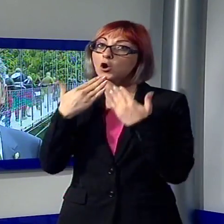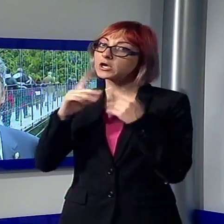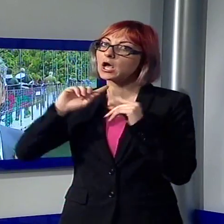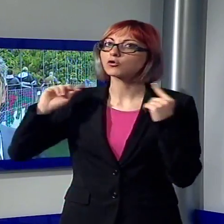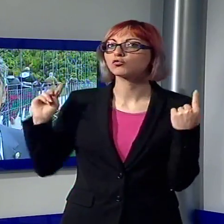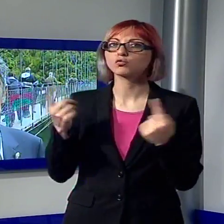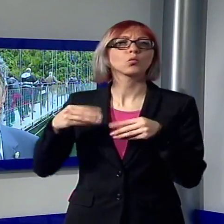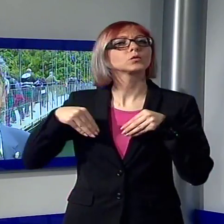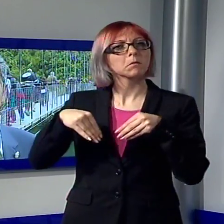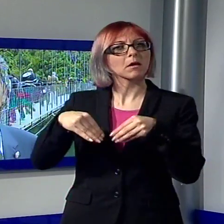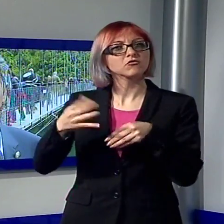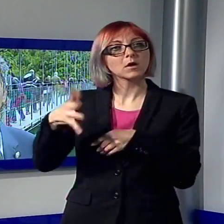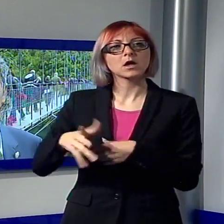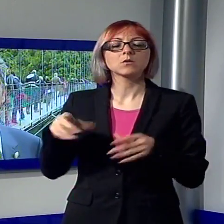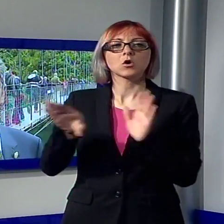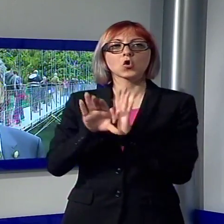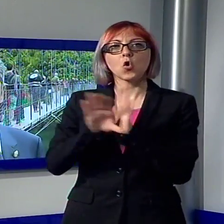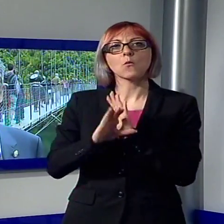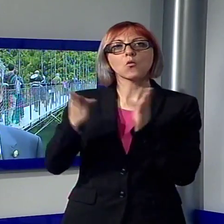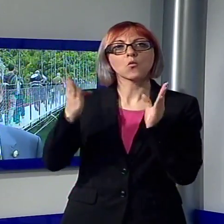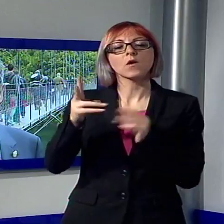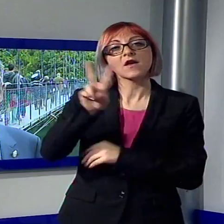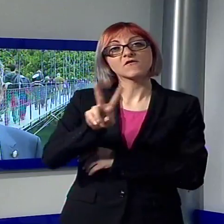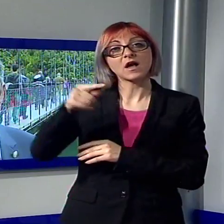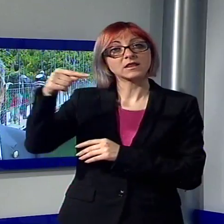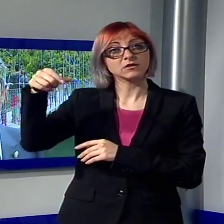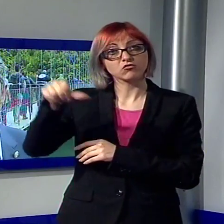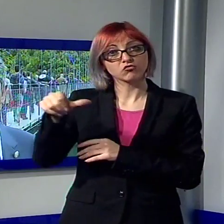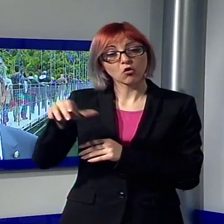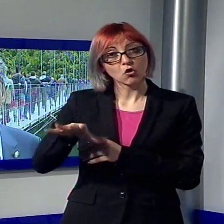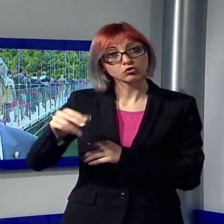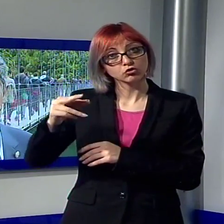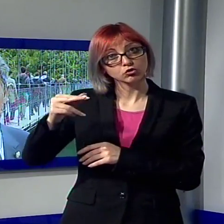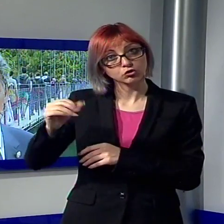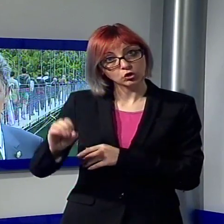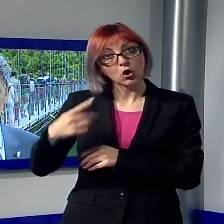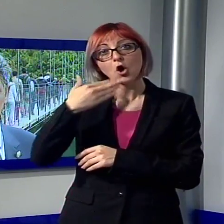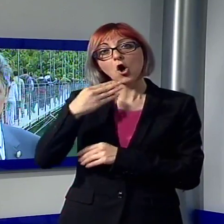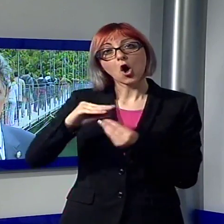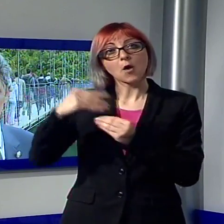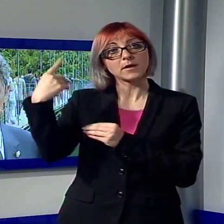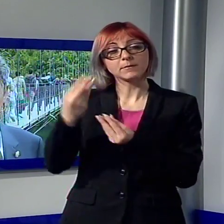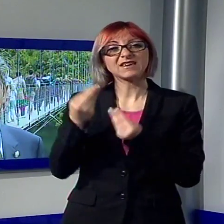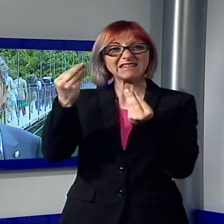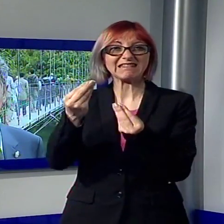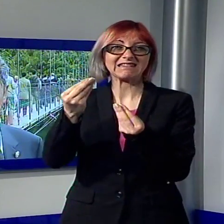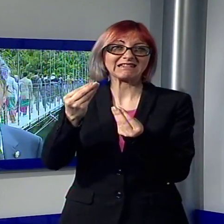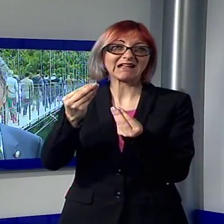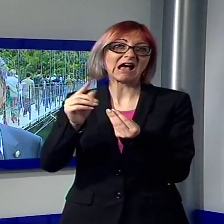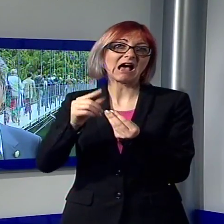opera abbia voluto migliorare il turismo in Italia perché questo lo merita veramente. È un'opera che